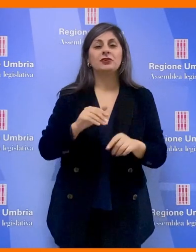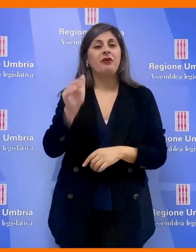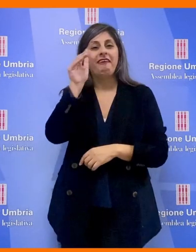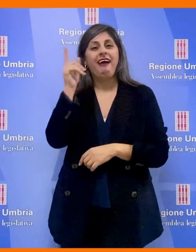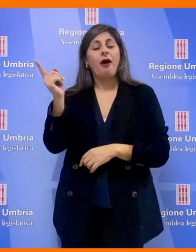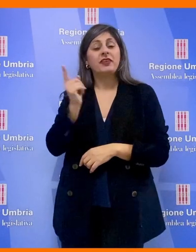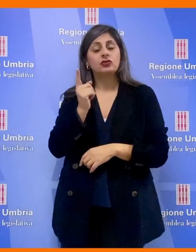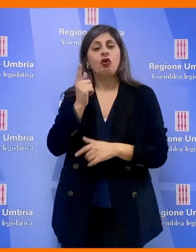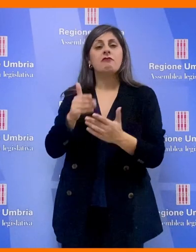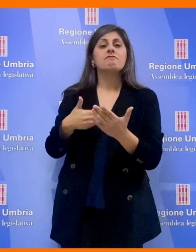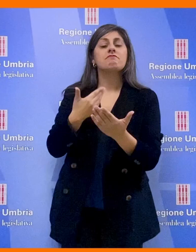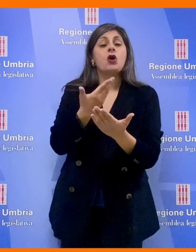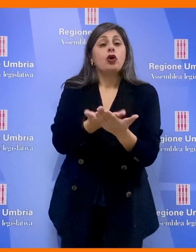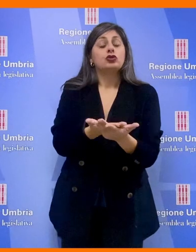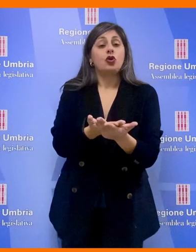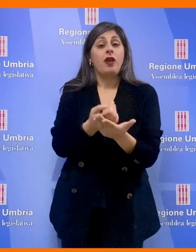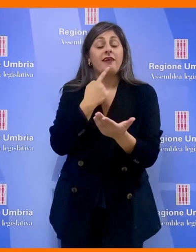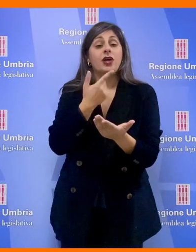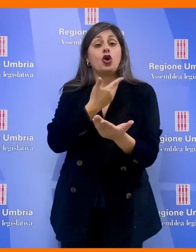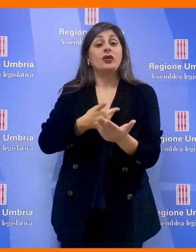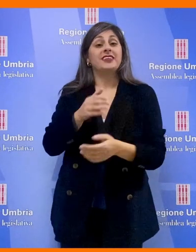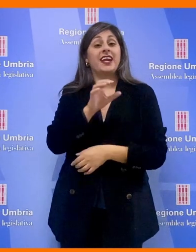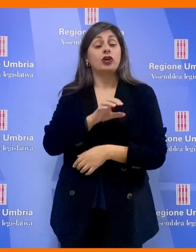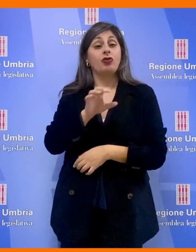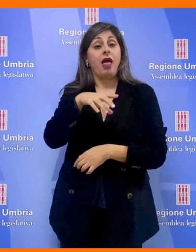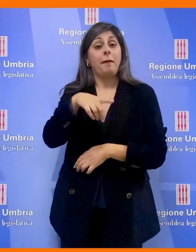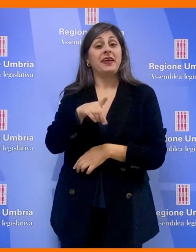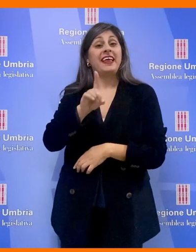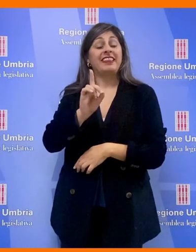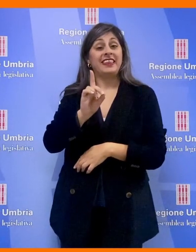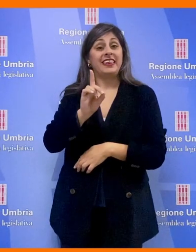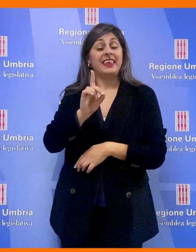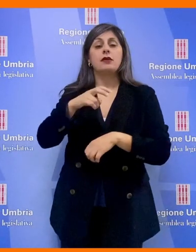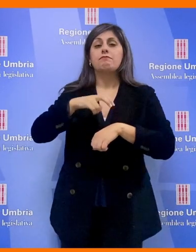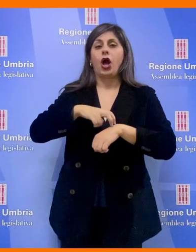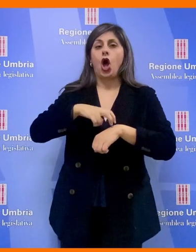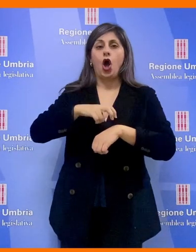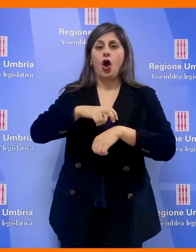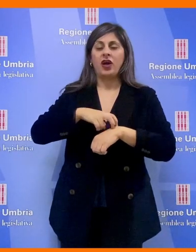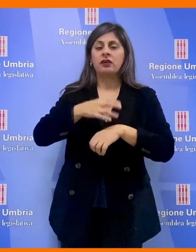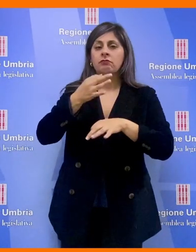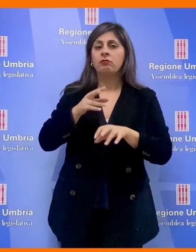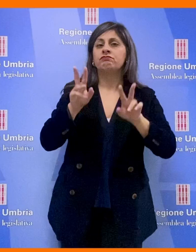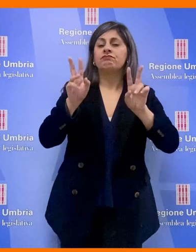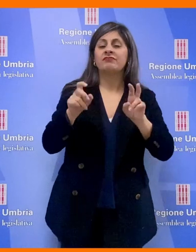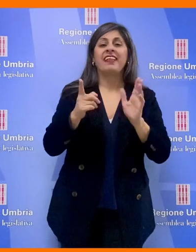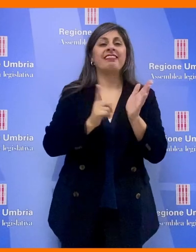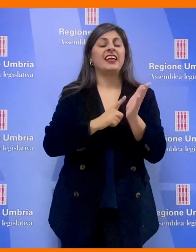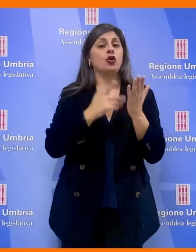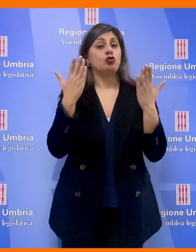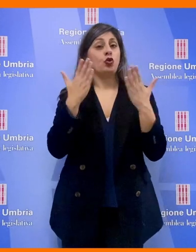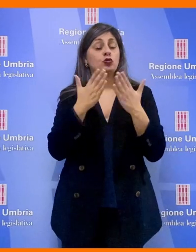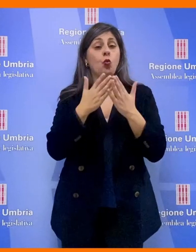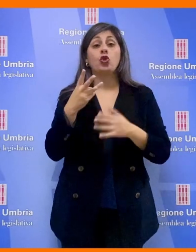sulla mozione presentata dal consigliere regionale del Partito Democratico Tommaso Bori in materia di diritto allo studio e